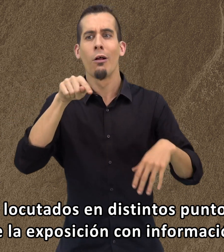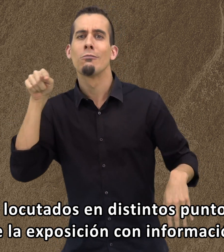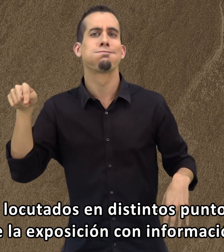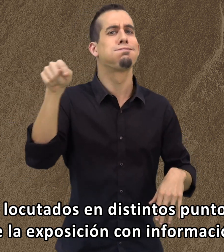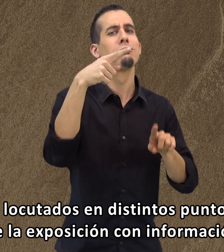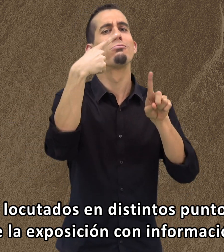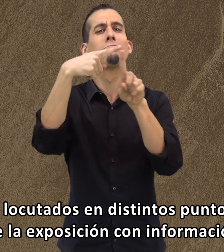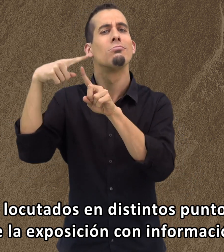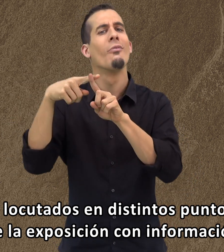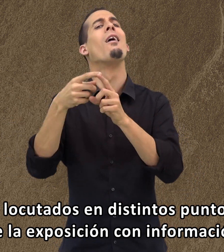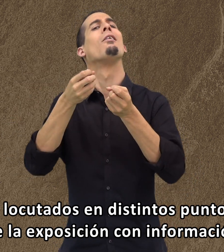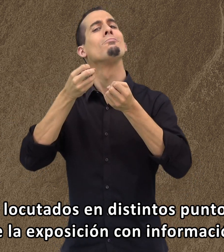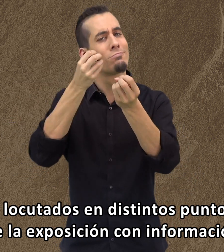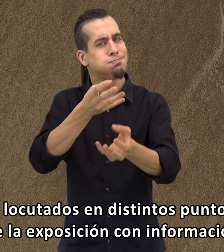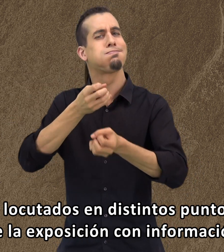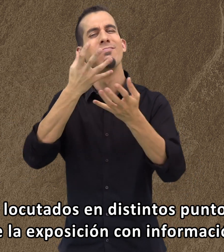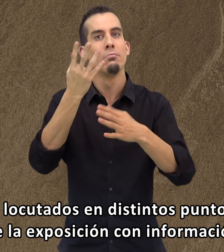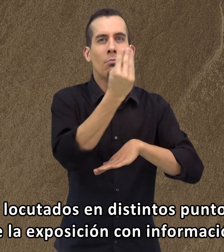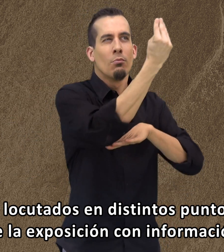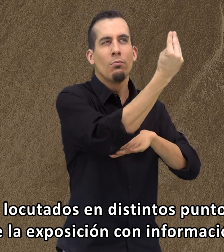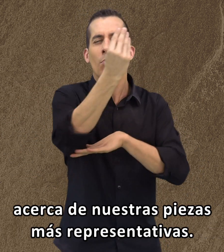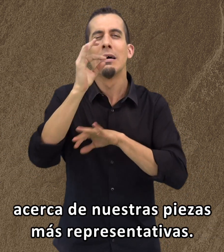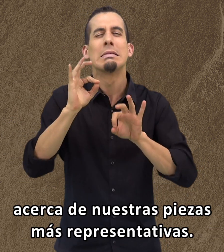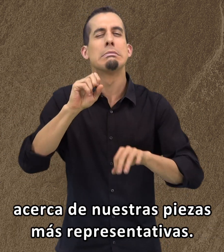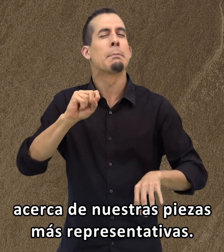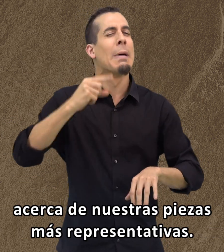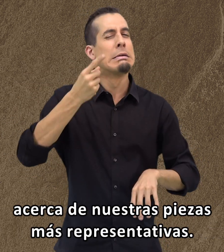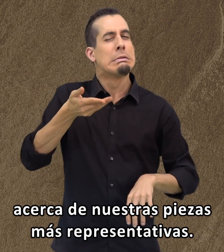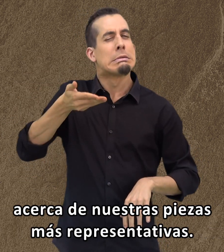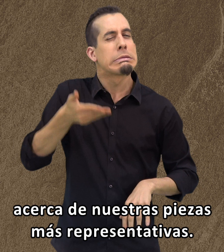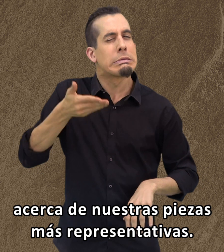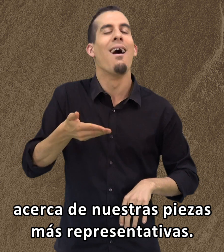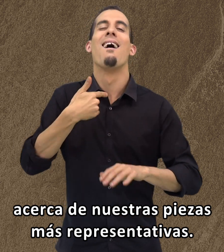exposición, con información acerca de nuestras piezas más representativas.